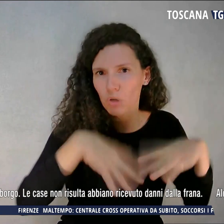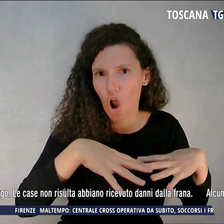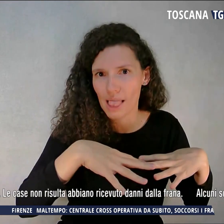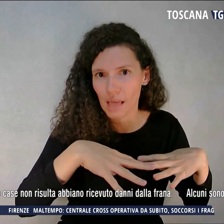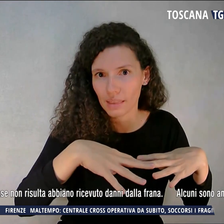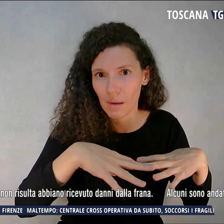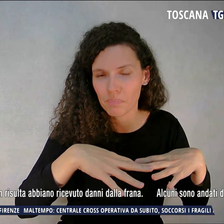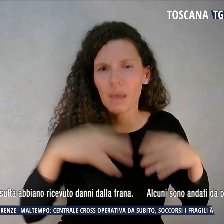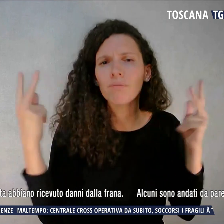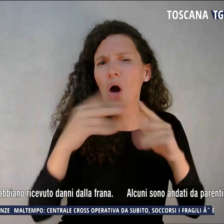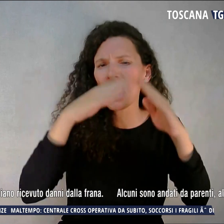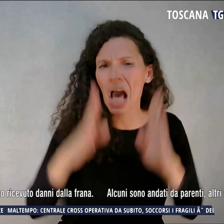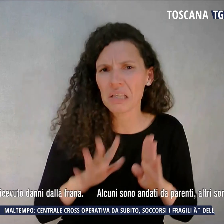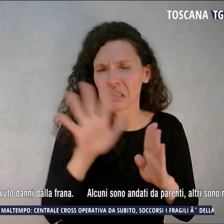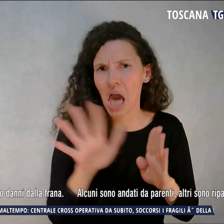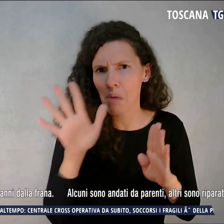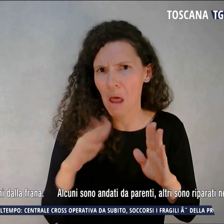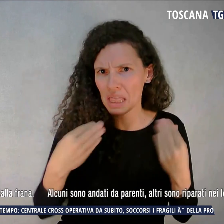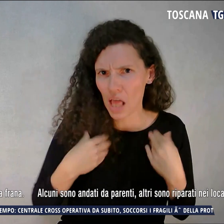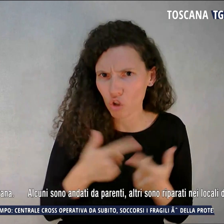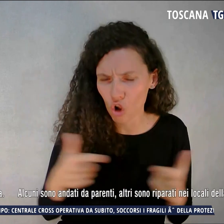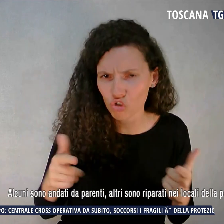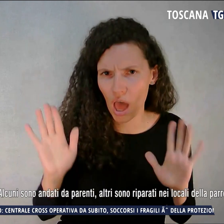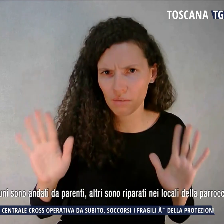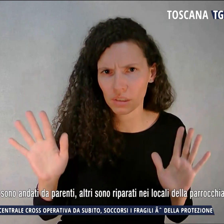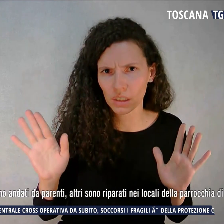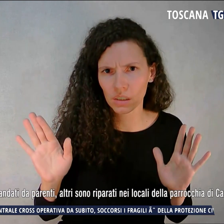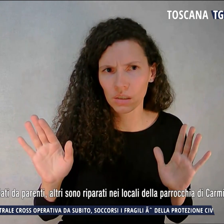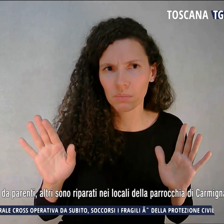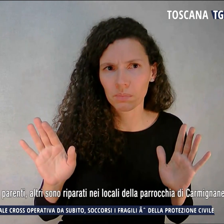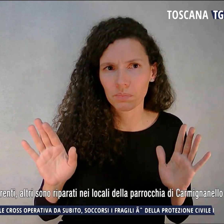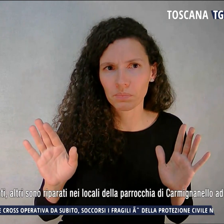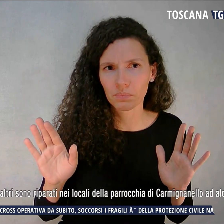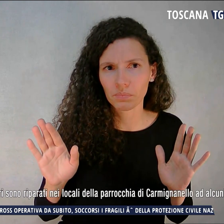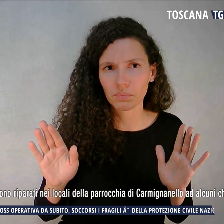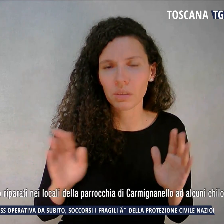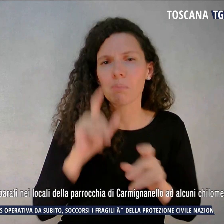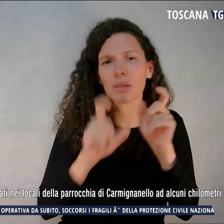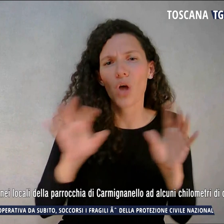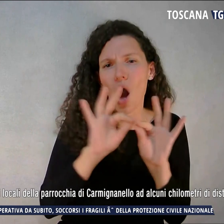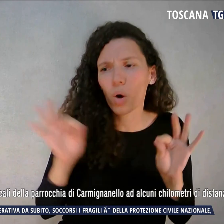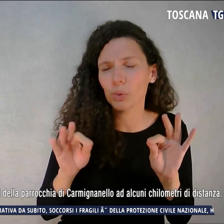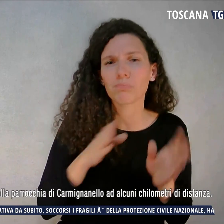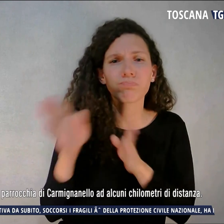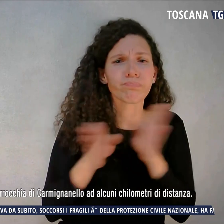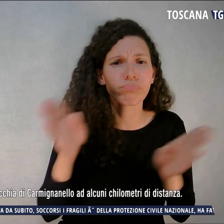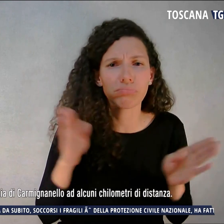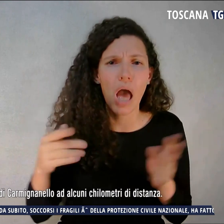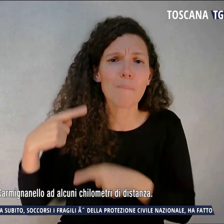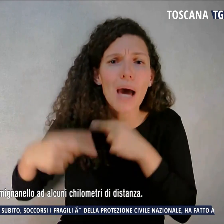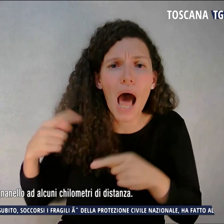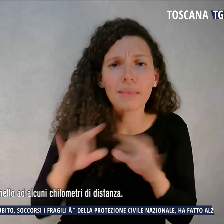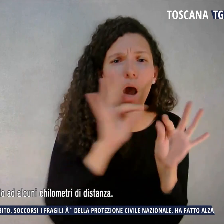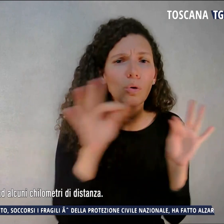abbiano ricevuto danni dalla frana. Alcuni sono andati da parenti, altri sono stati portati nel